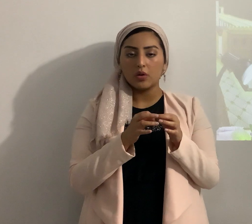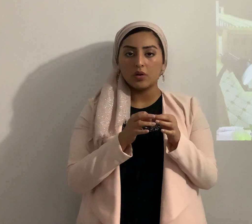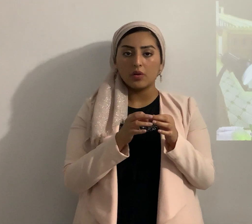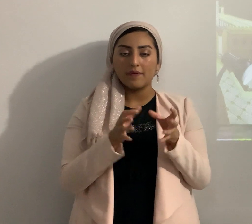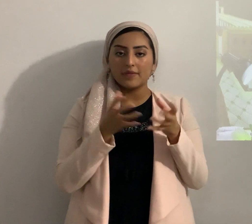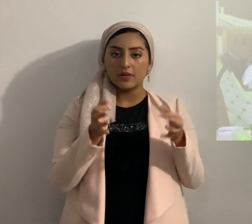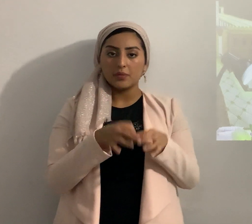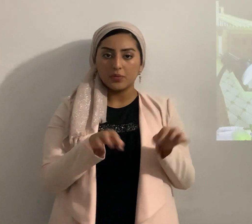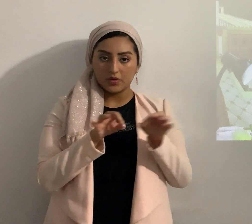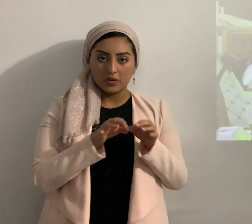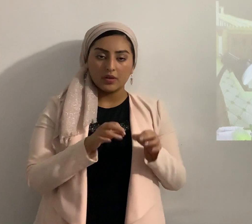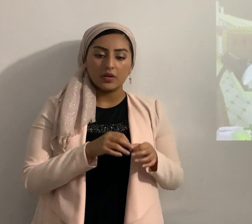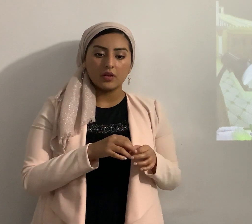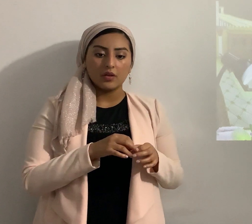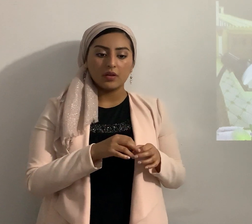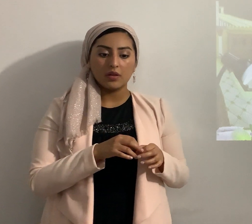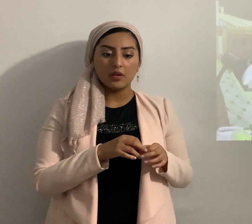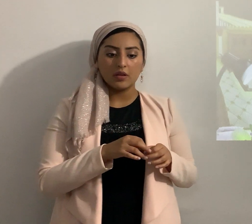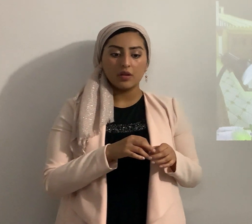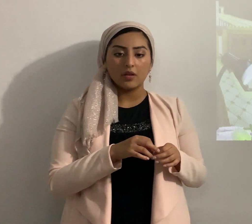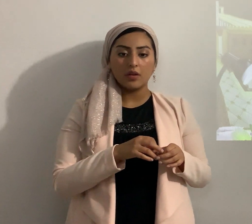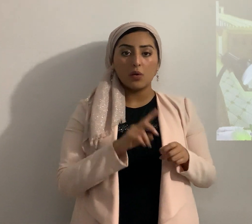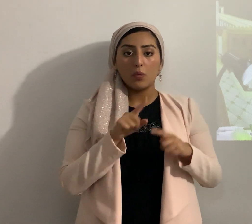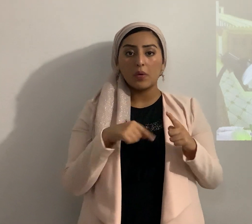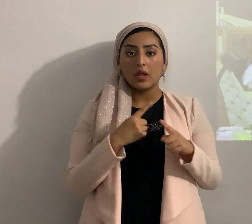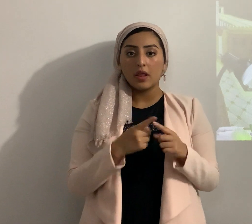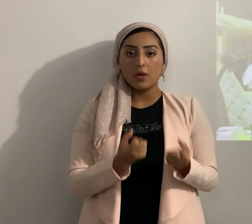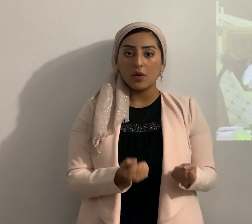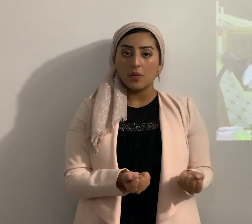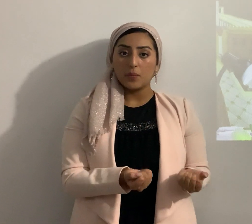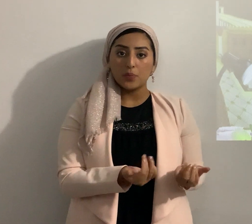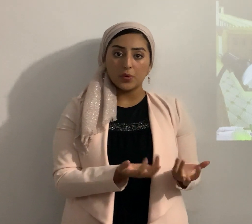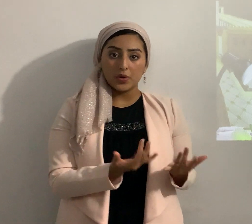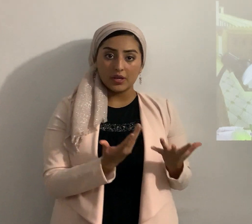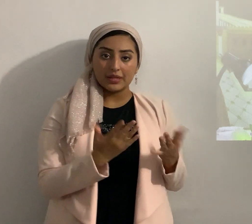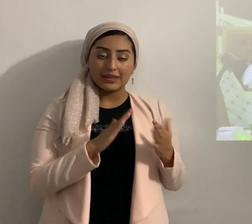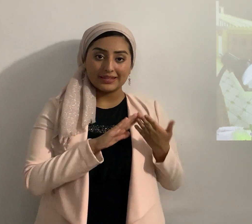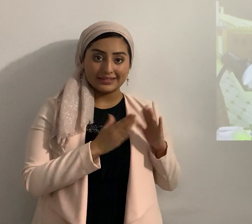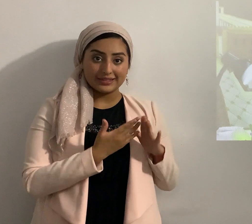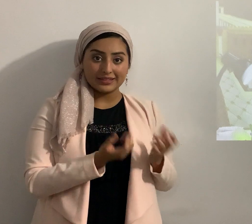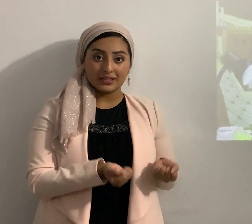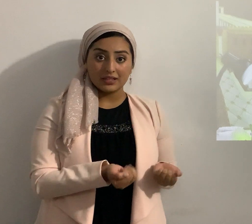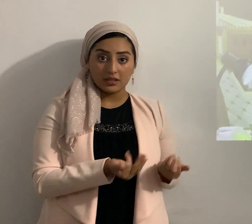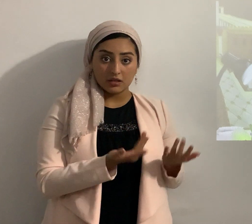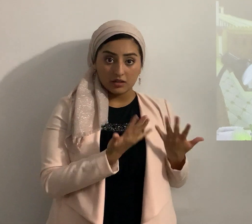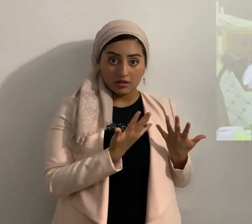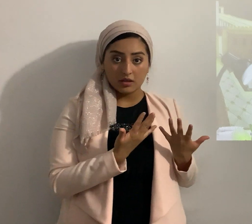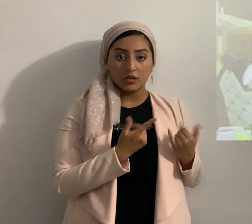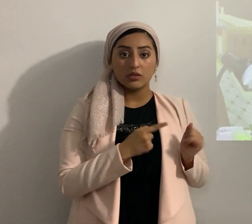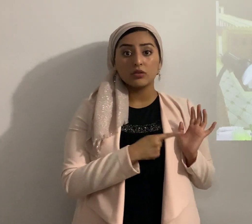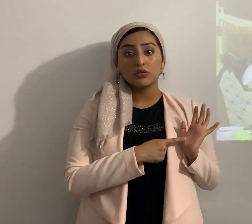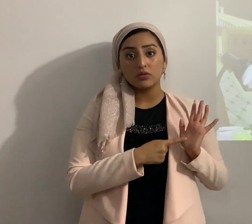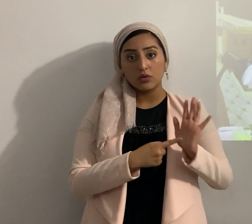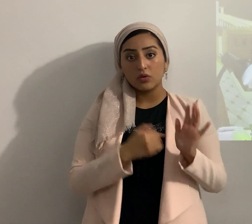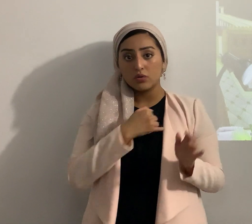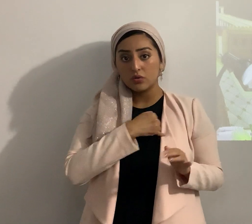importante entonces al quemarla al quemar la ciudad demostraría Josué a las otras